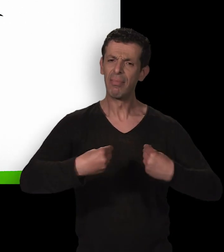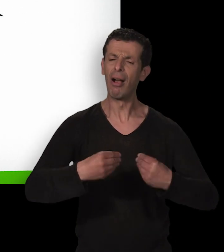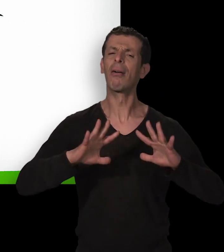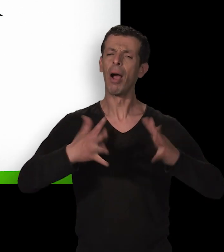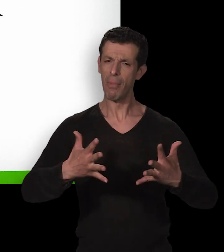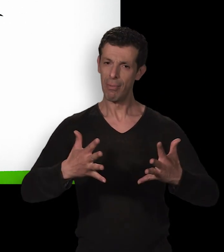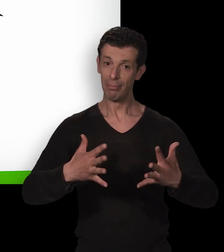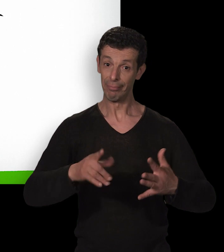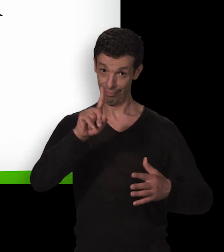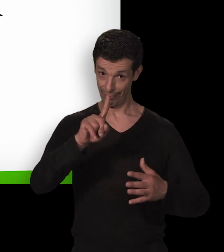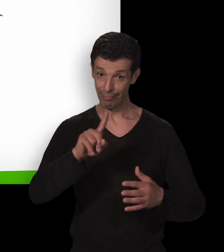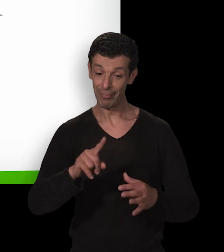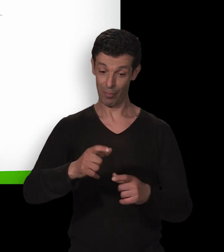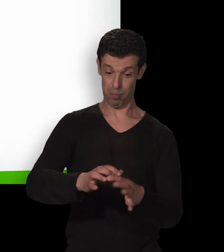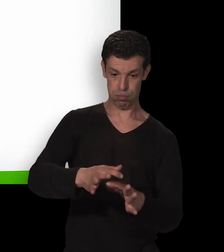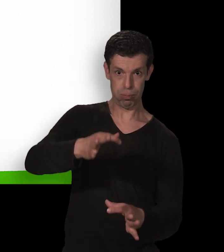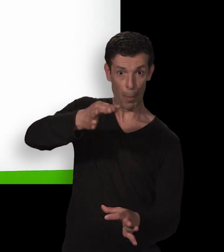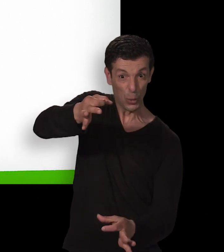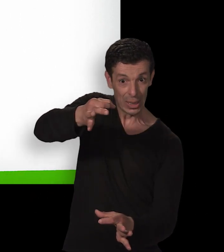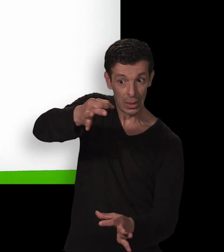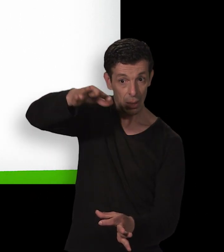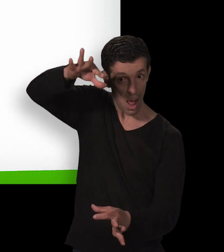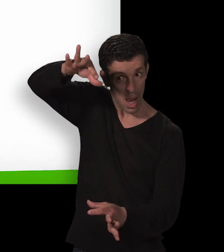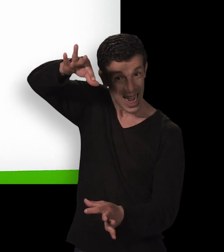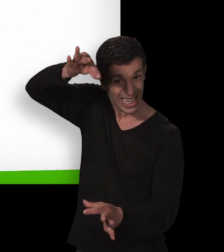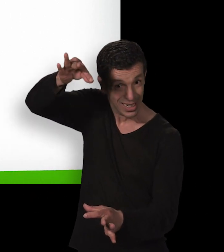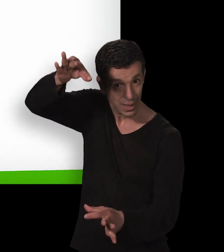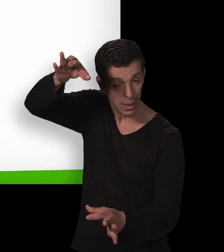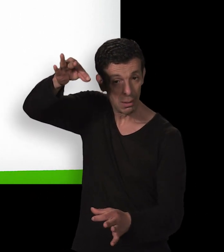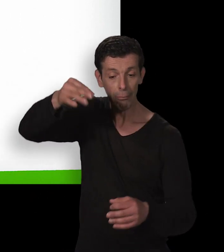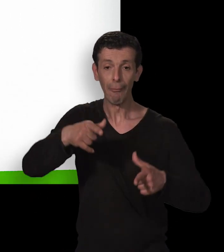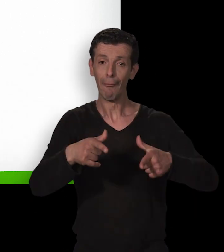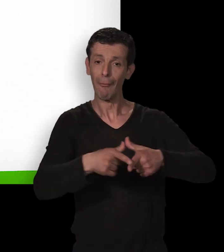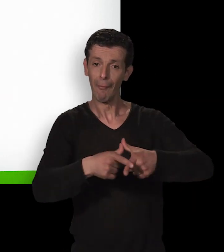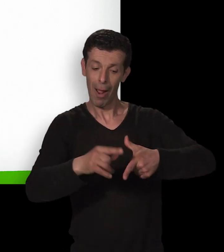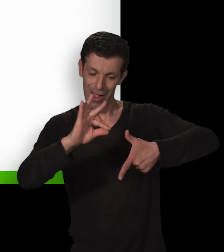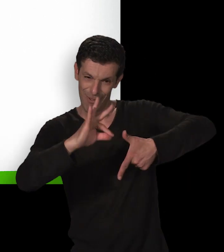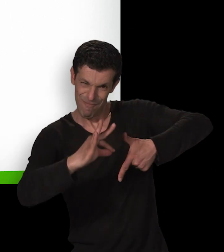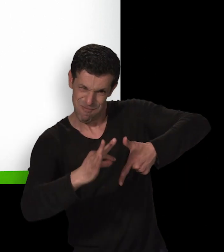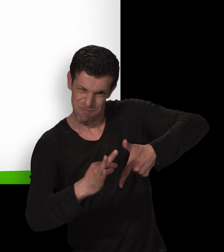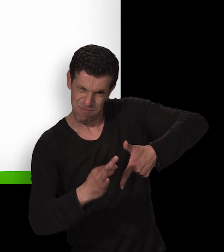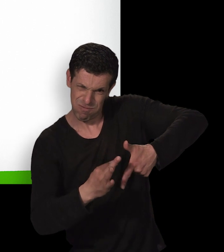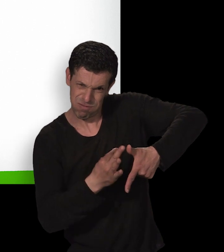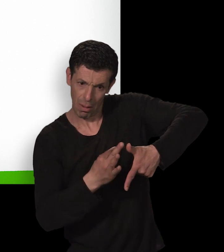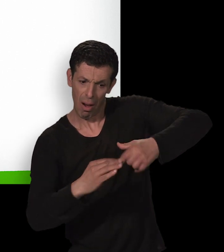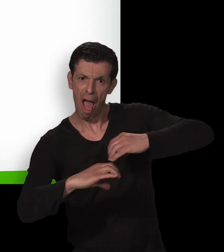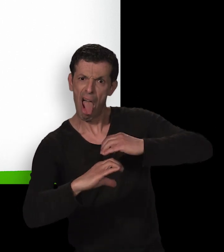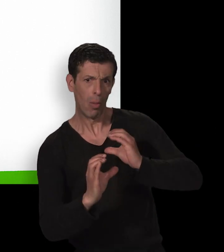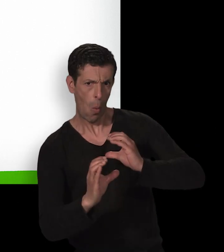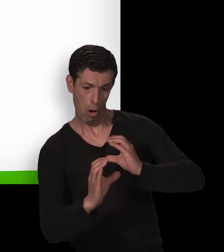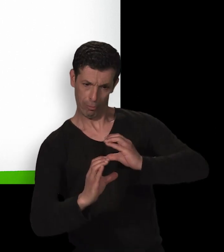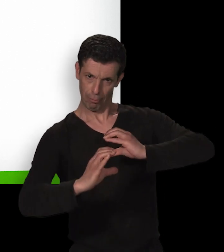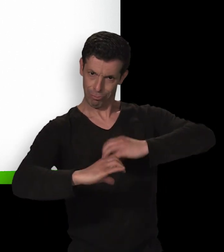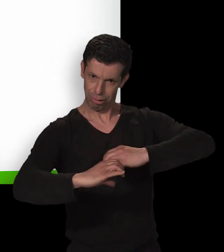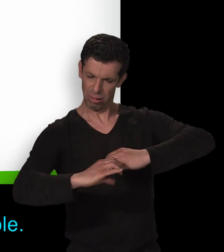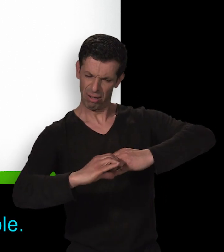utiliser un préservatif féminin, prenez l'anneau le plus petit entre le pouce et l'index. Entrez-le dans le vagin sans tordre